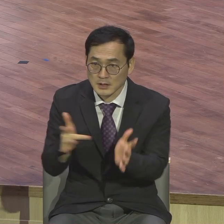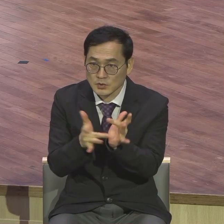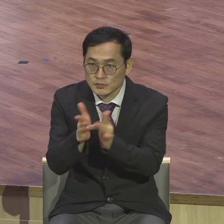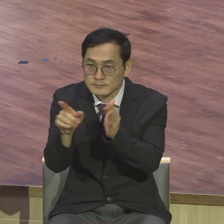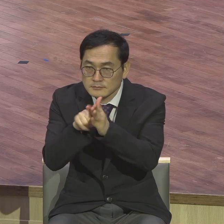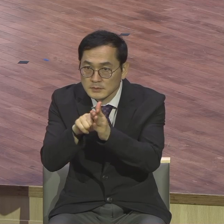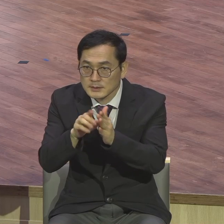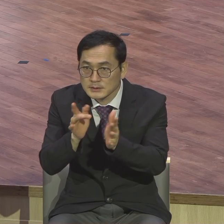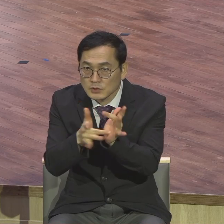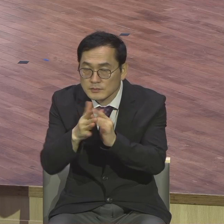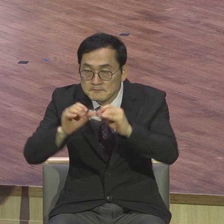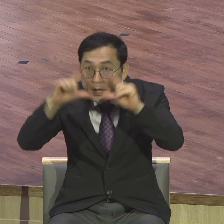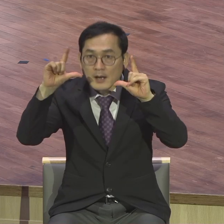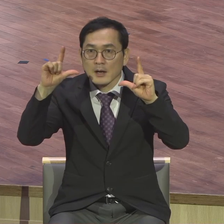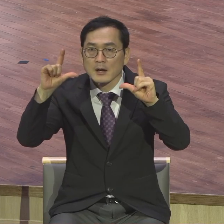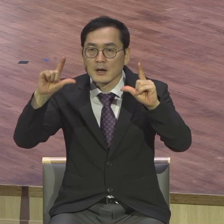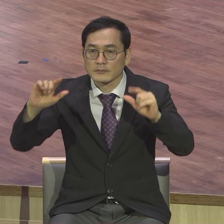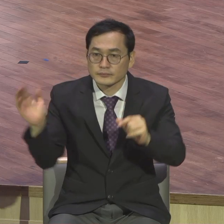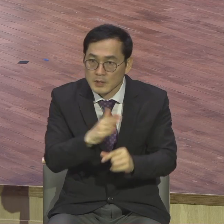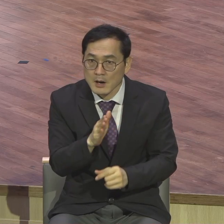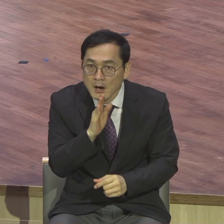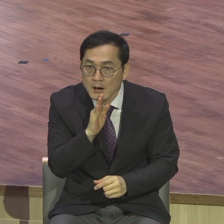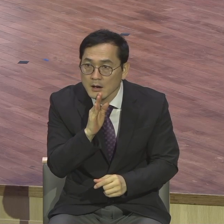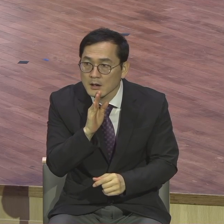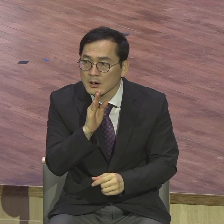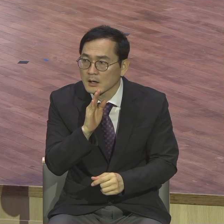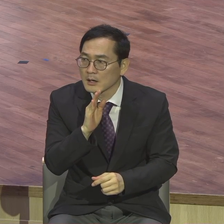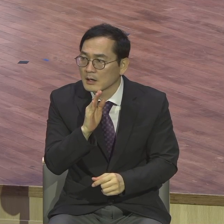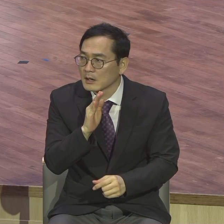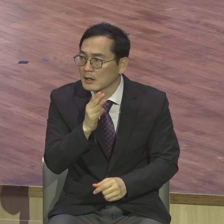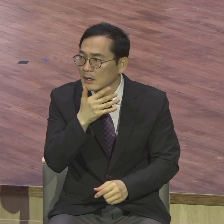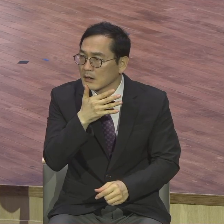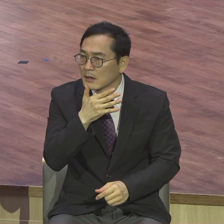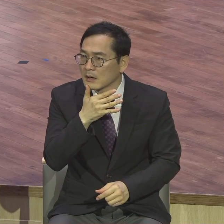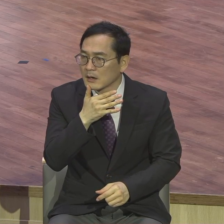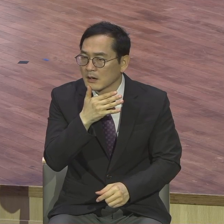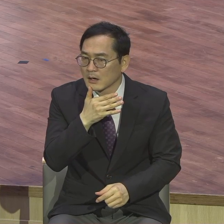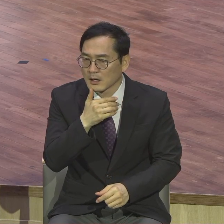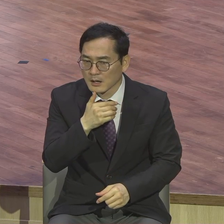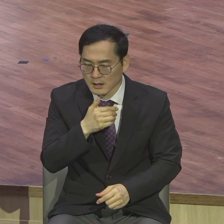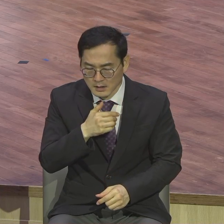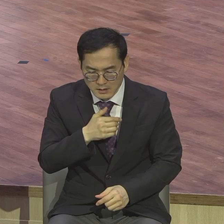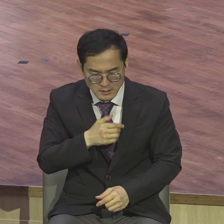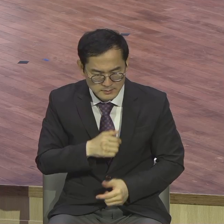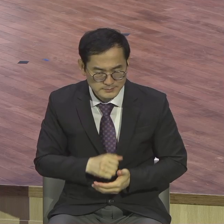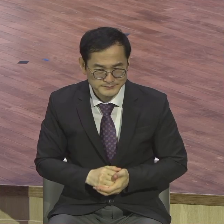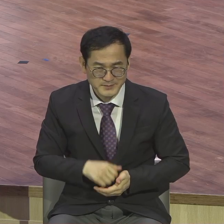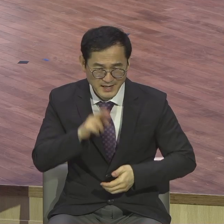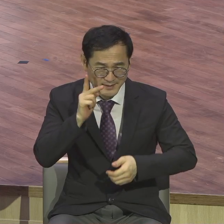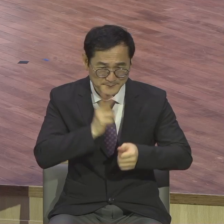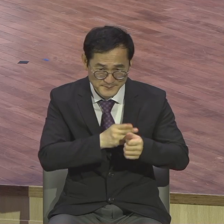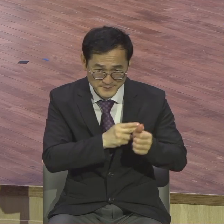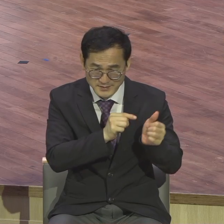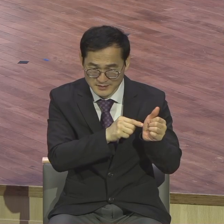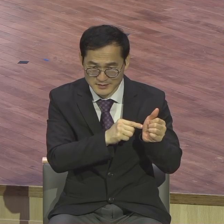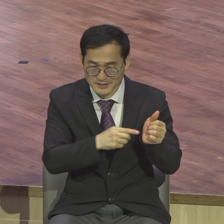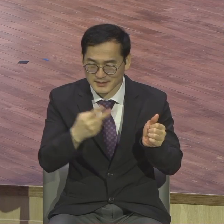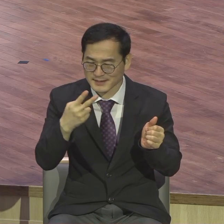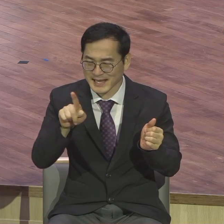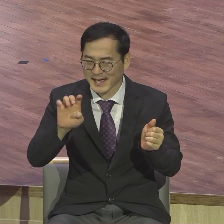진짜 예수가 그리스도다 사울이 다메세계에 있는 제자들과 함께 며칠 있을 때